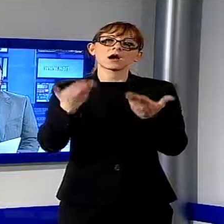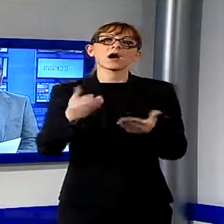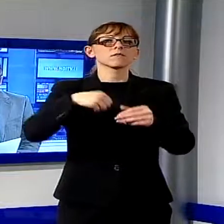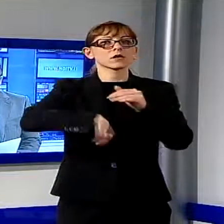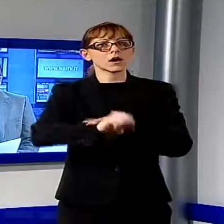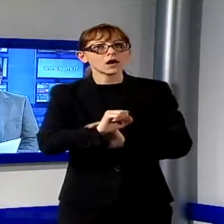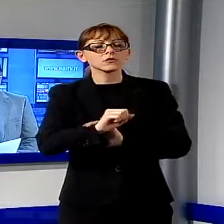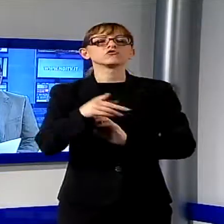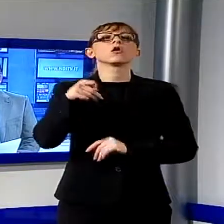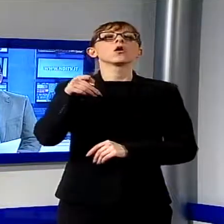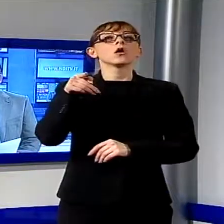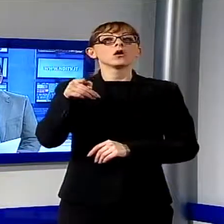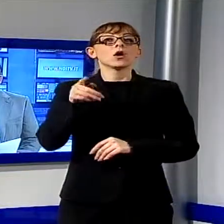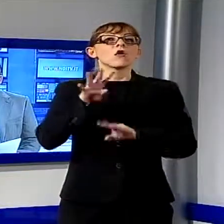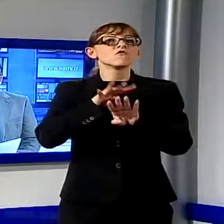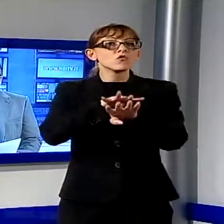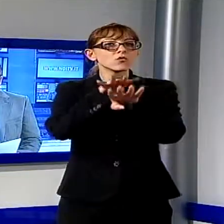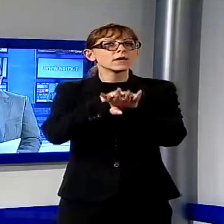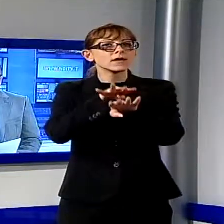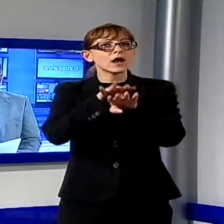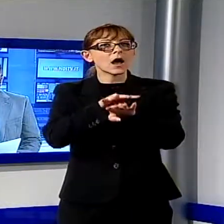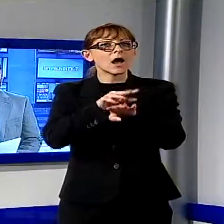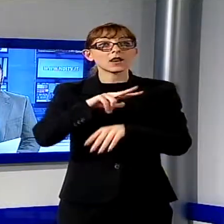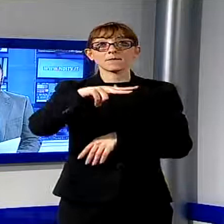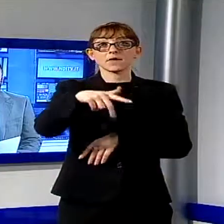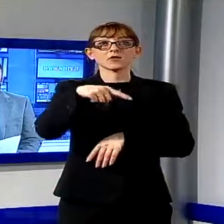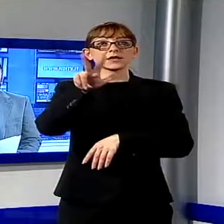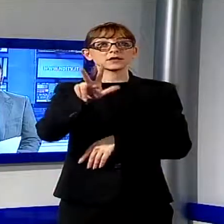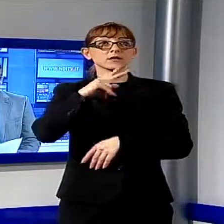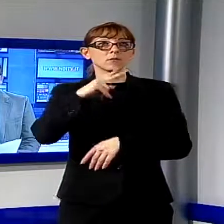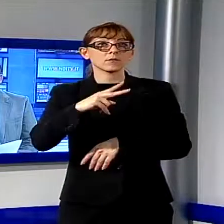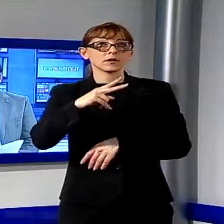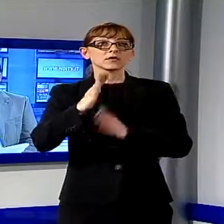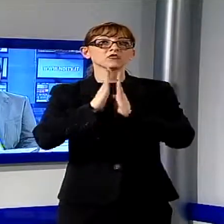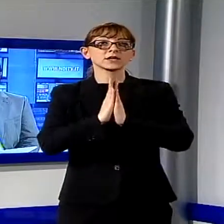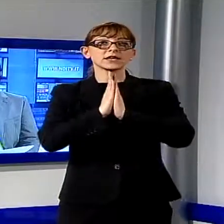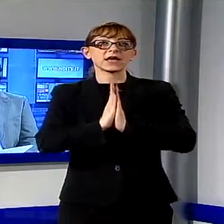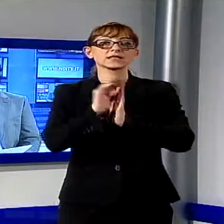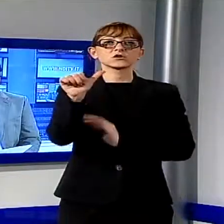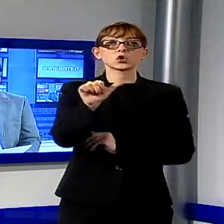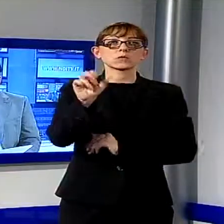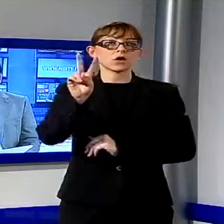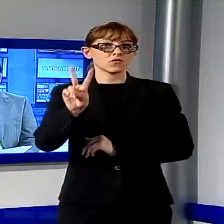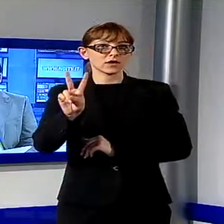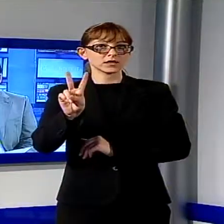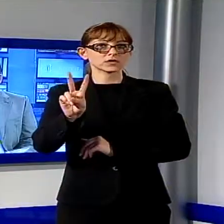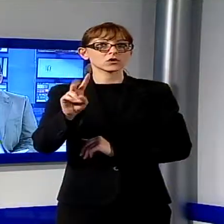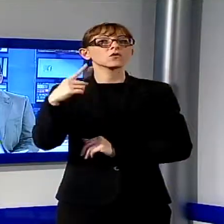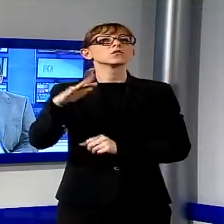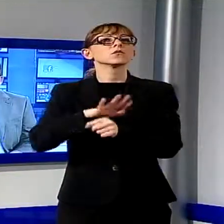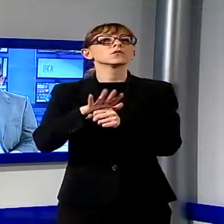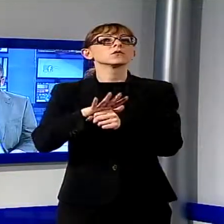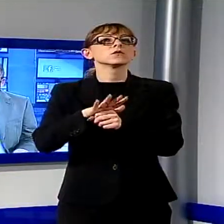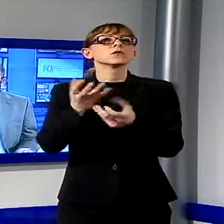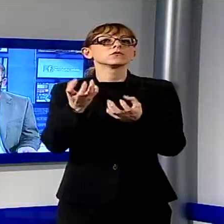funerali si svolgeranno alle 15 di mercoledì nella chiesa di Sorbano del Vescovo. La famiglia, naturalmente, le nostre